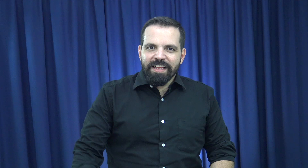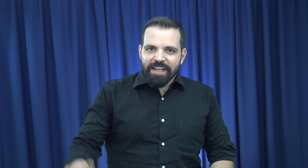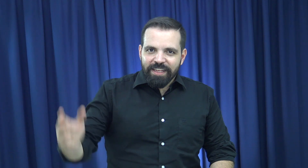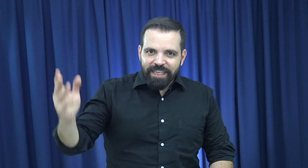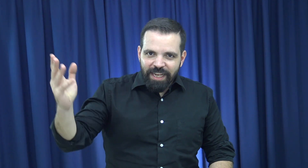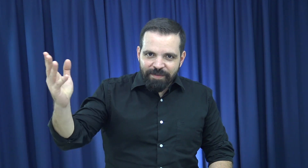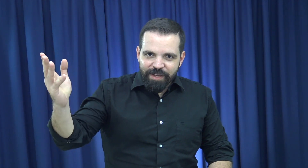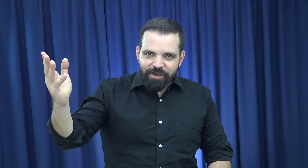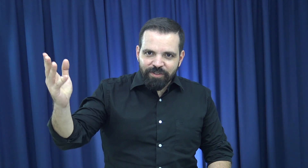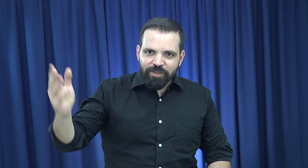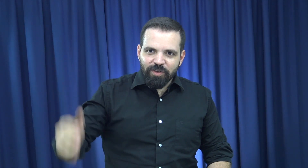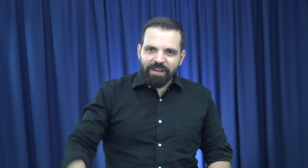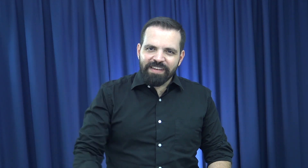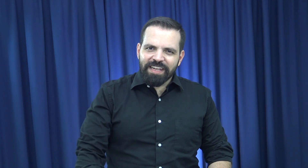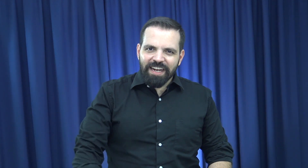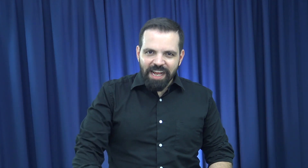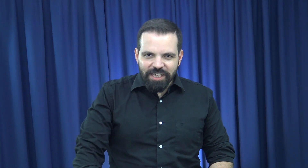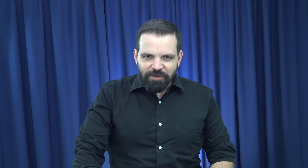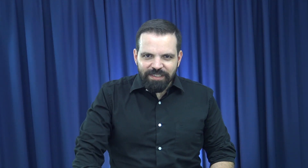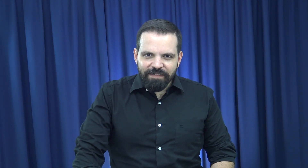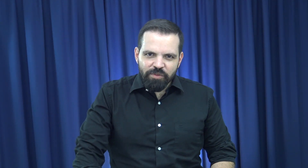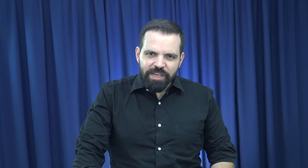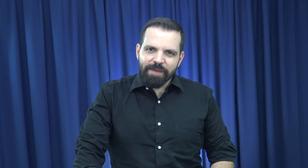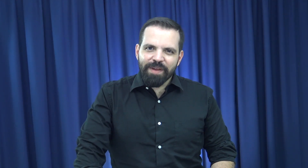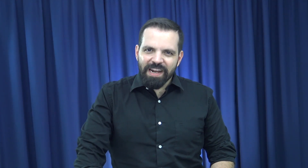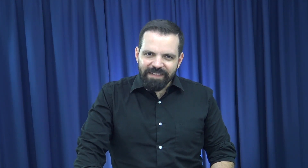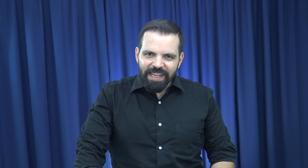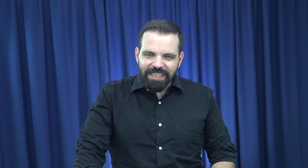¿Qué tal amigos? Yo soy Javier Carrá y esto es Sabiduría para la Vida.